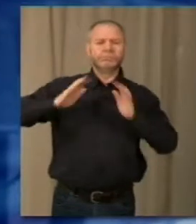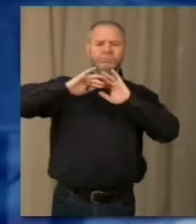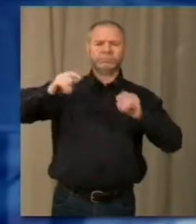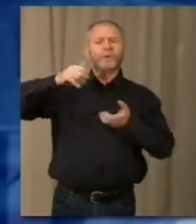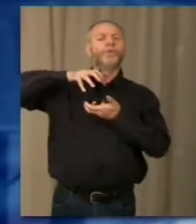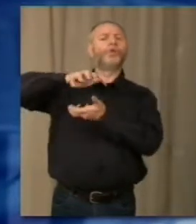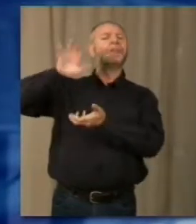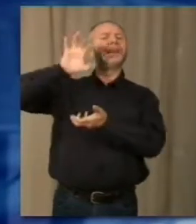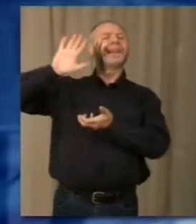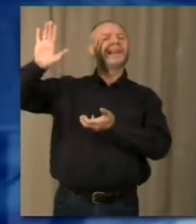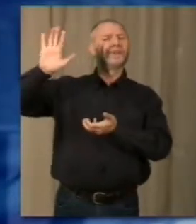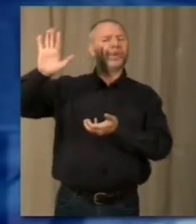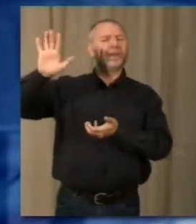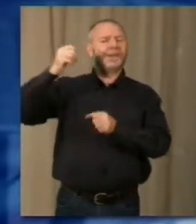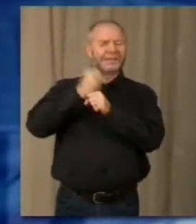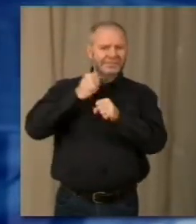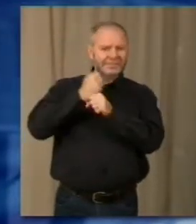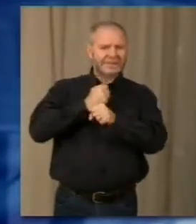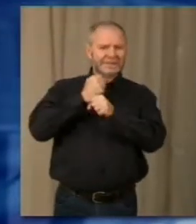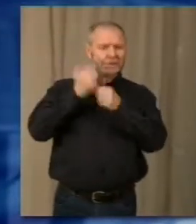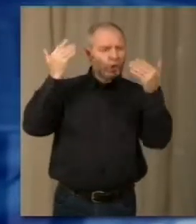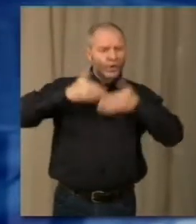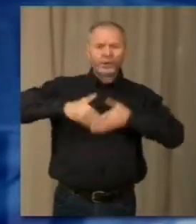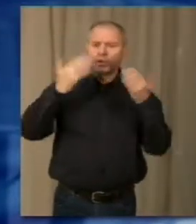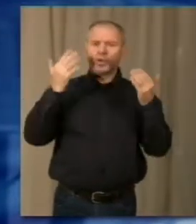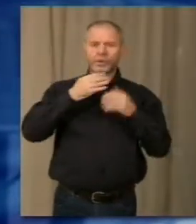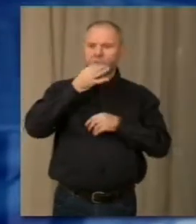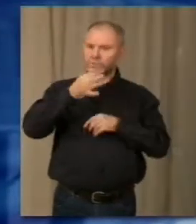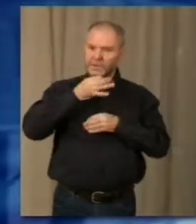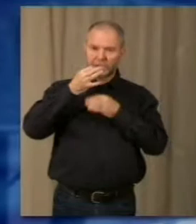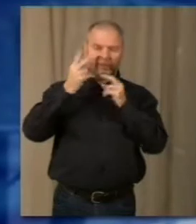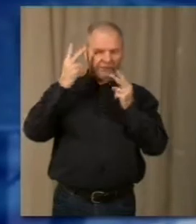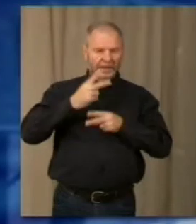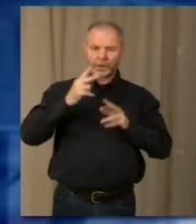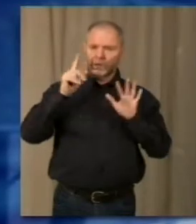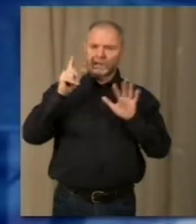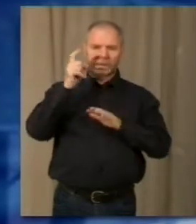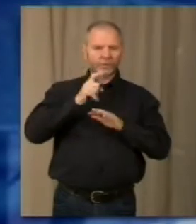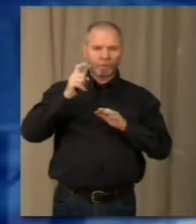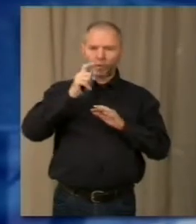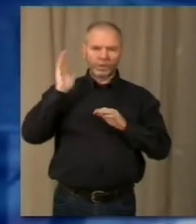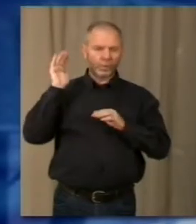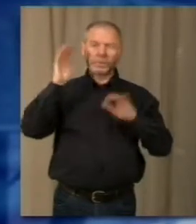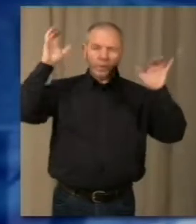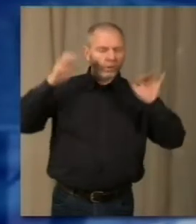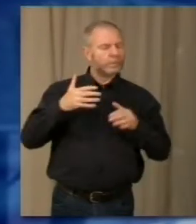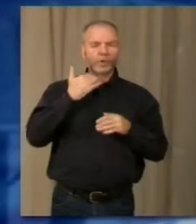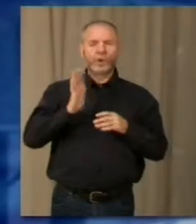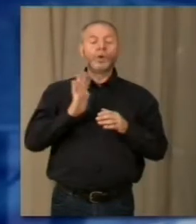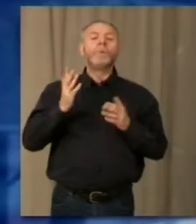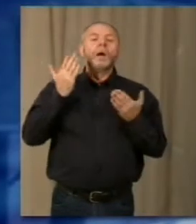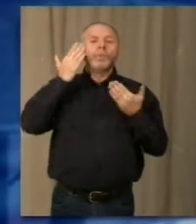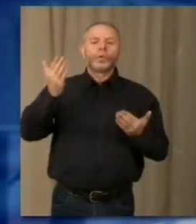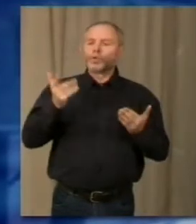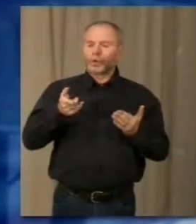disposizione dalla regione sta portando avanti. Lavorando è doveroso precisarlo, sette giorni su sette e anche con la pioggia è estremamente